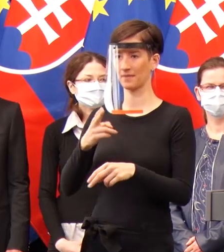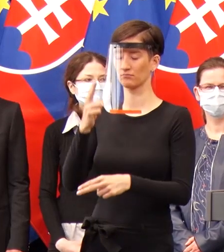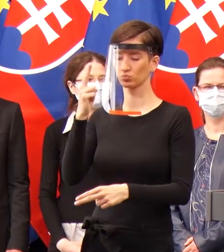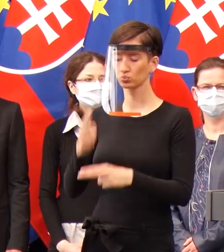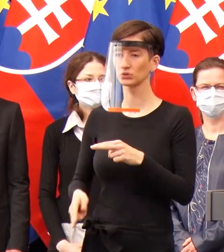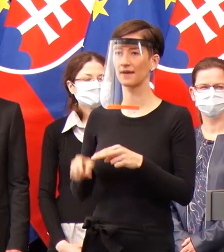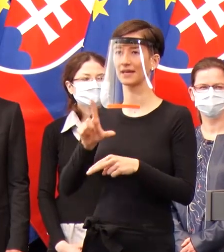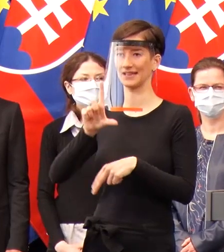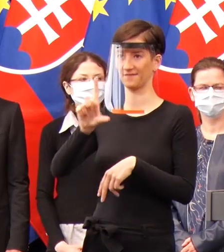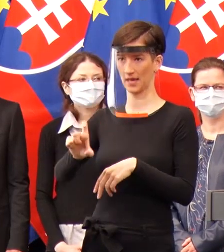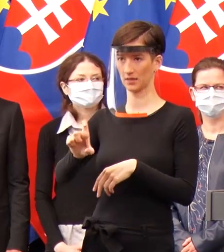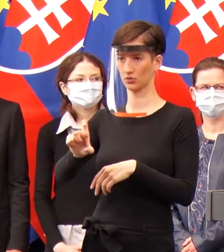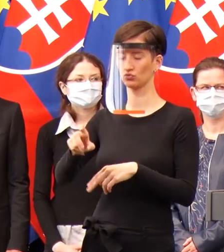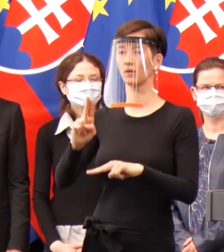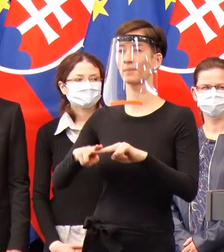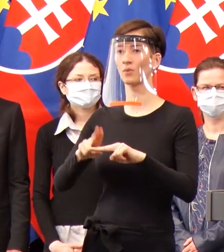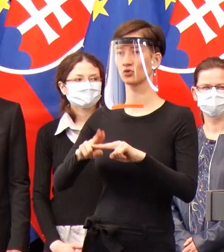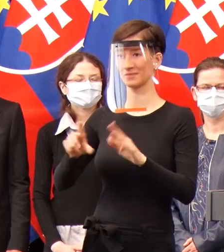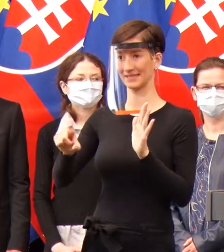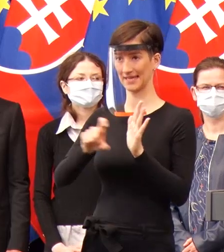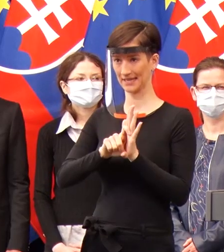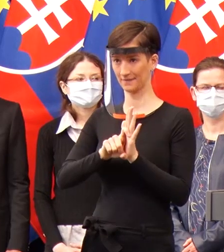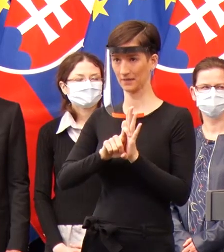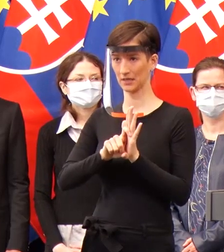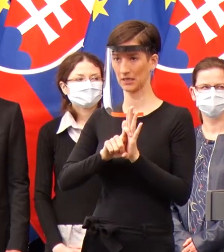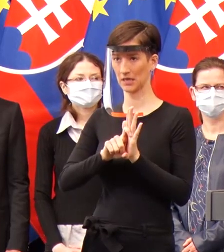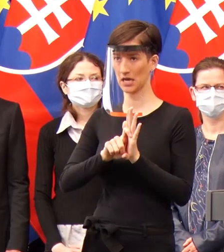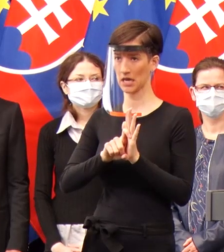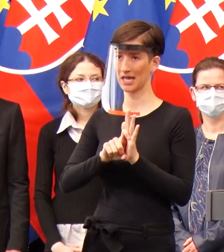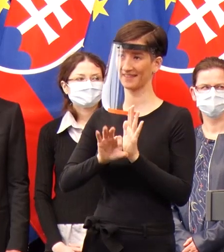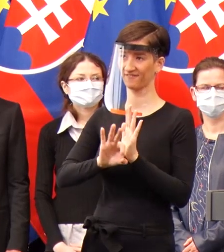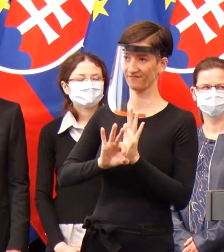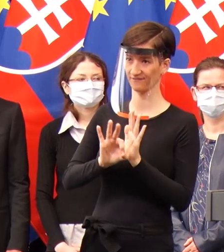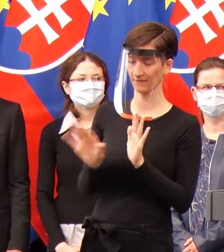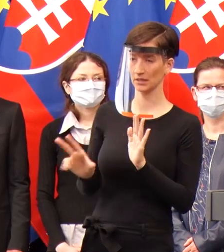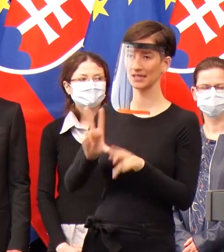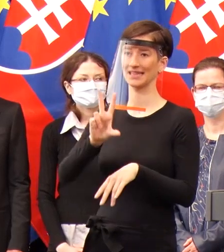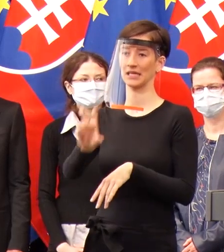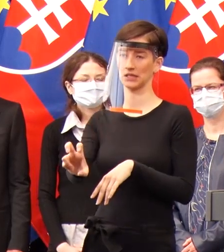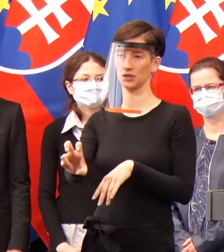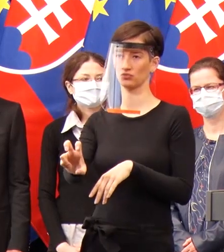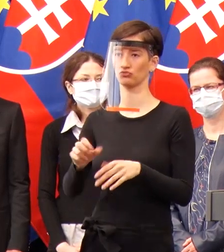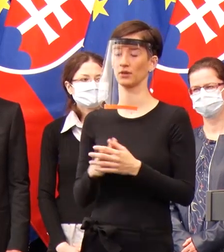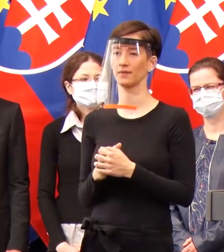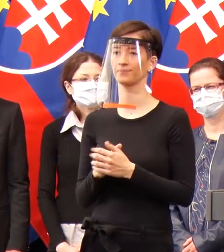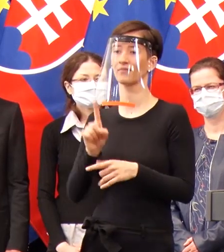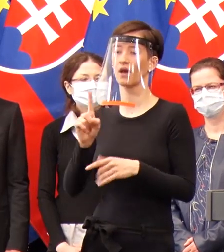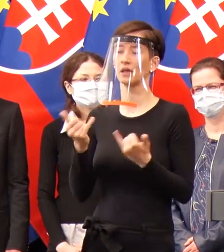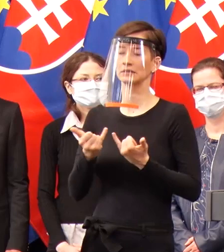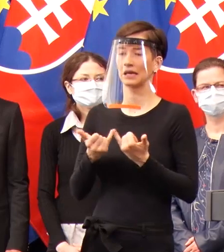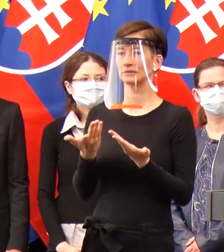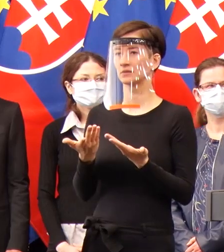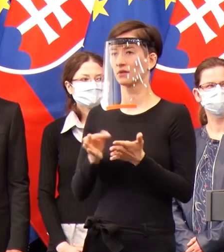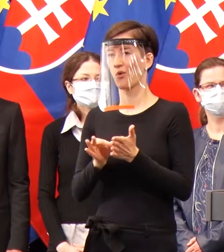týždňov a certifikácia, ak všetko pôjde podľa plánov, tak by mala byť ukončená do troch týždňov. Ale viete, teraz žijeme